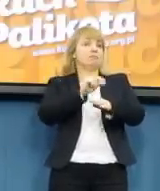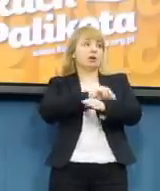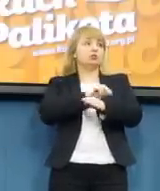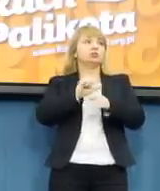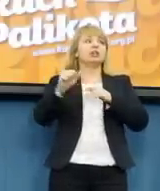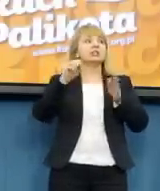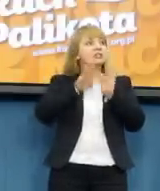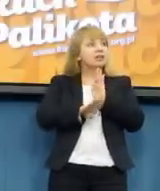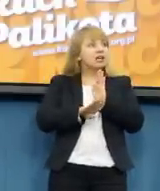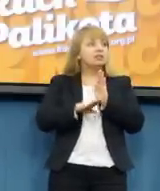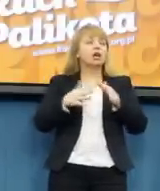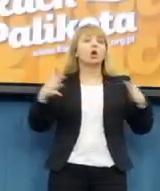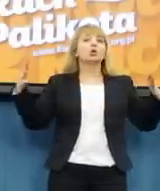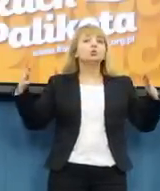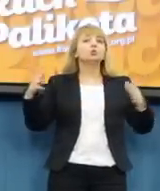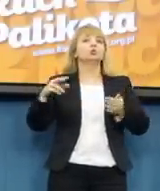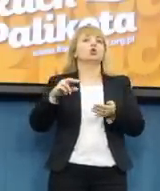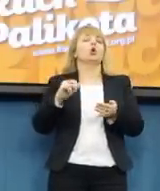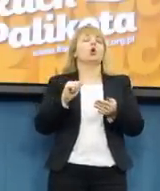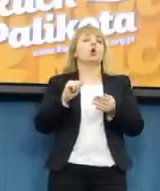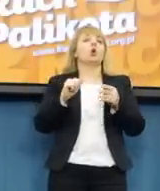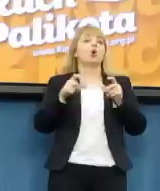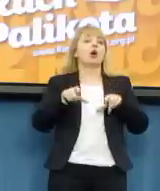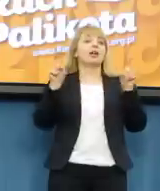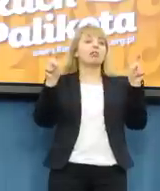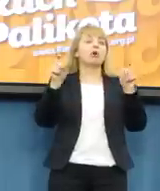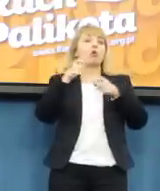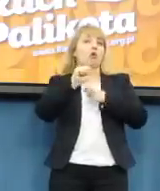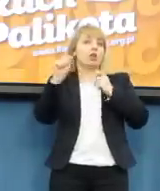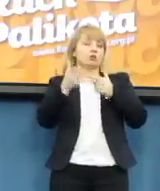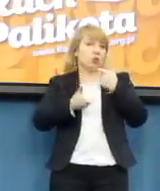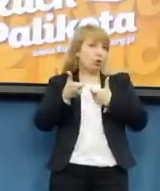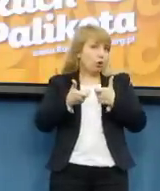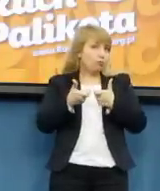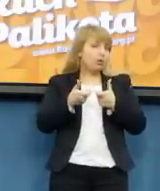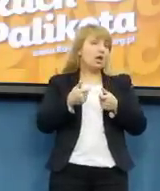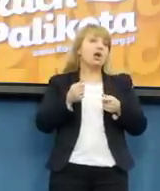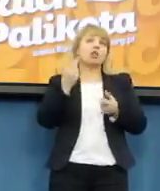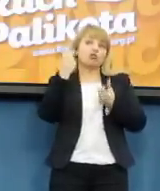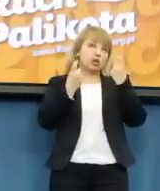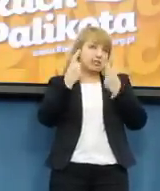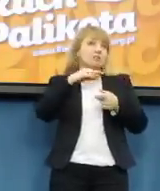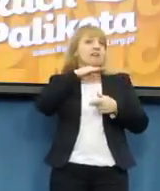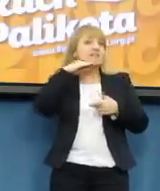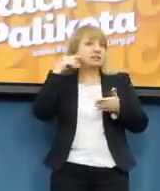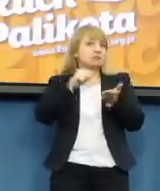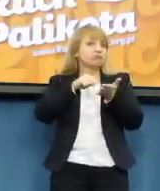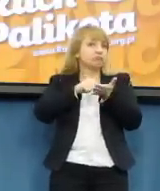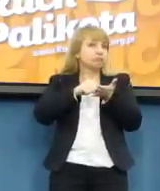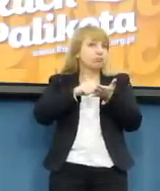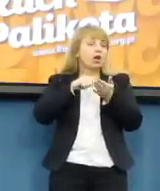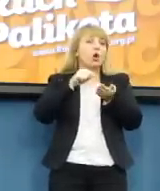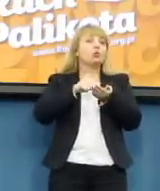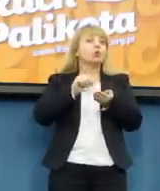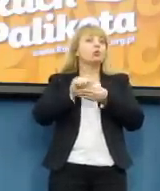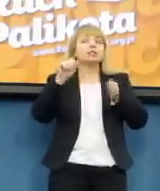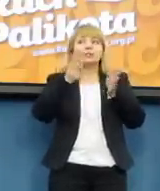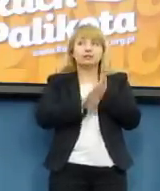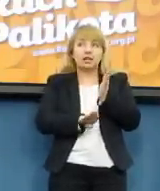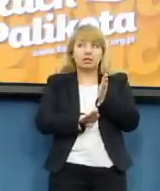ginekologicznych ją wykonuje i czasem wystarczy zacząć od tej metody. Nie trzeba się wtedy